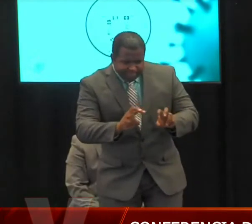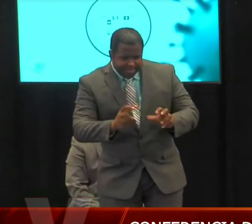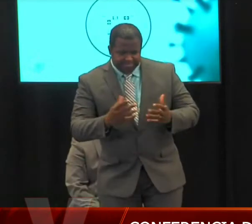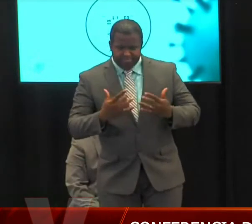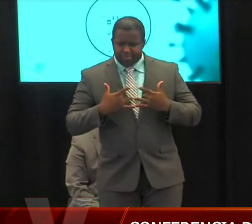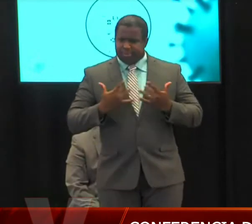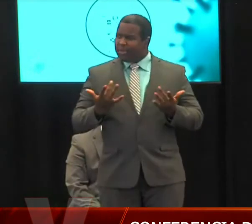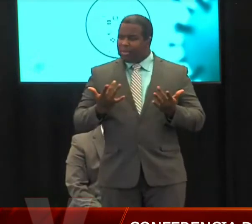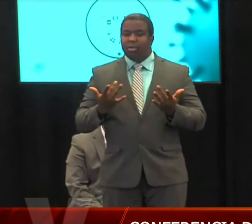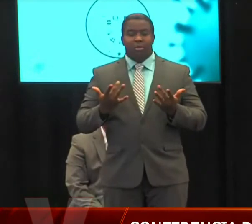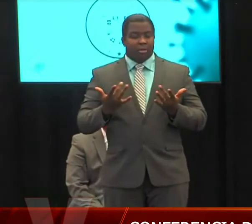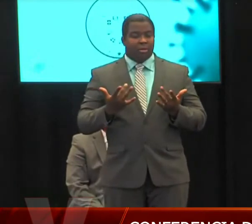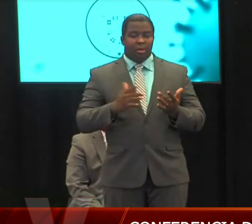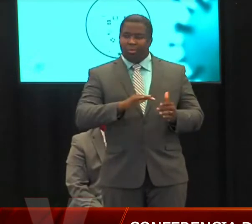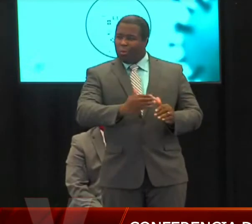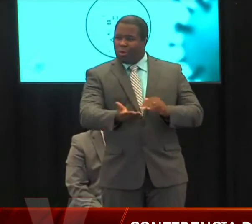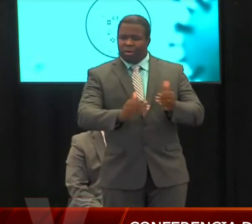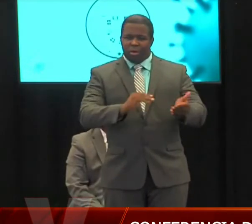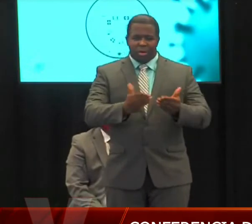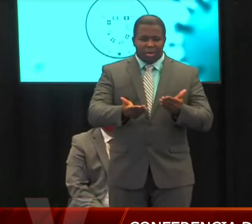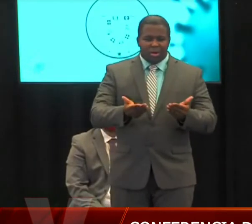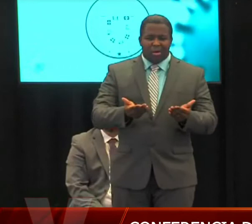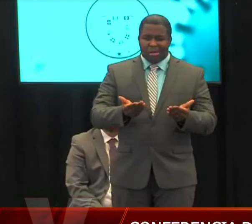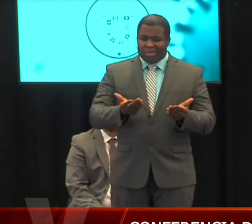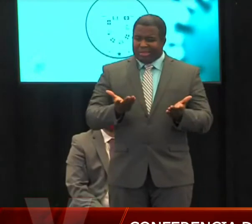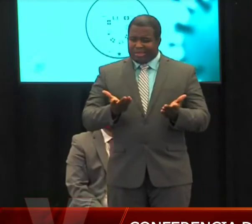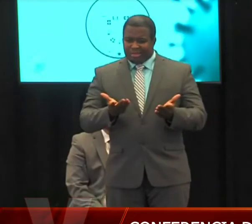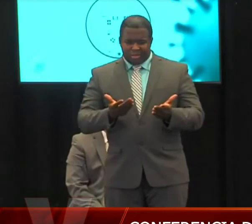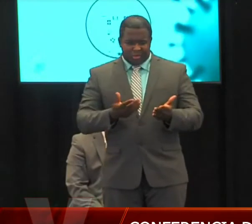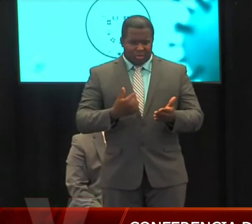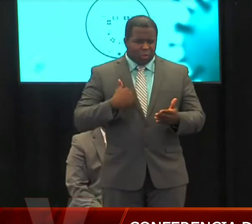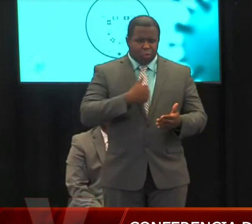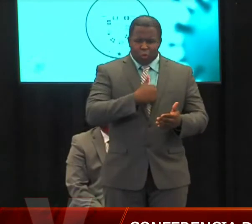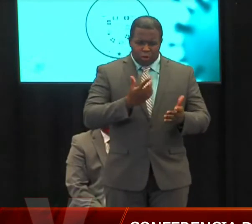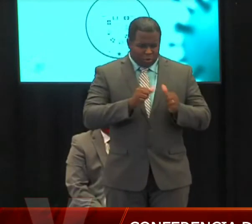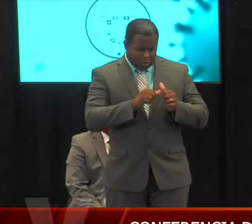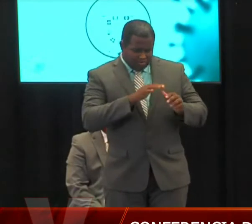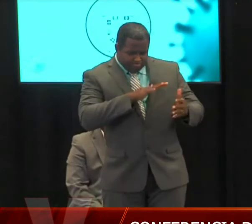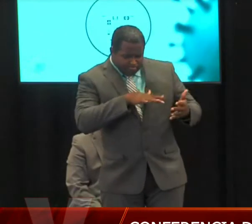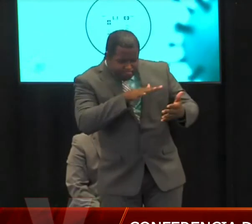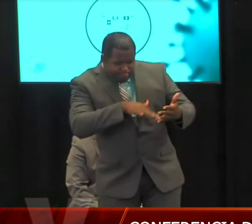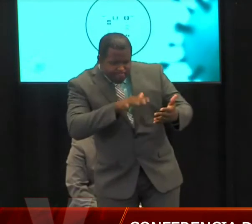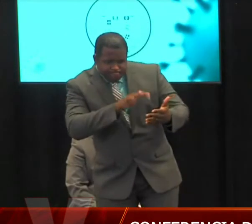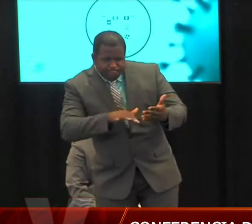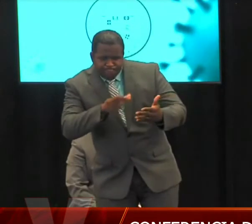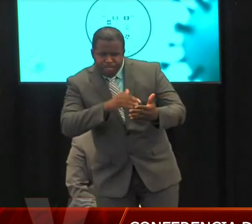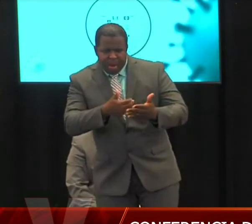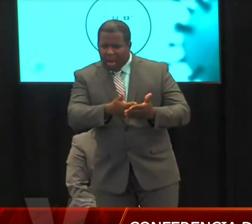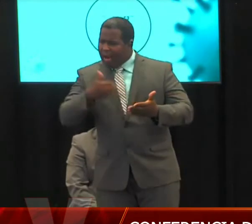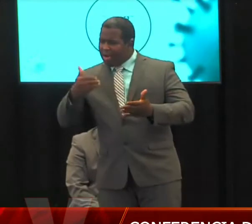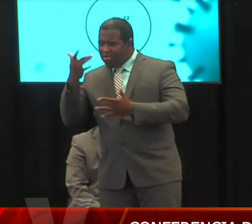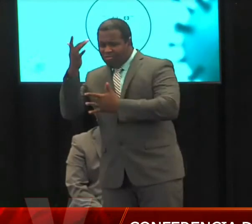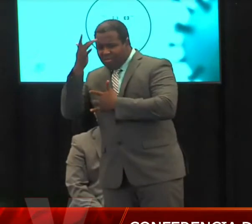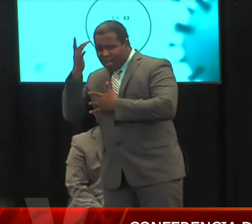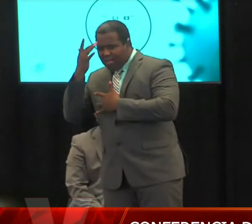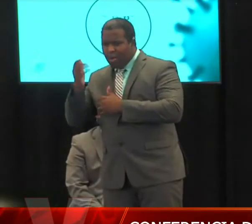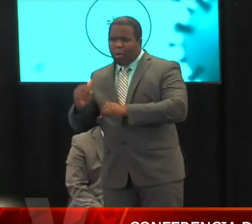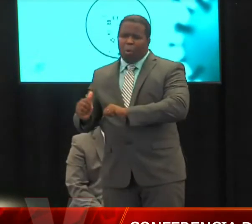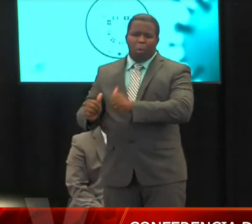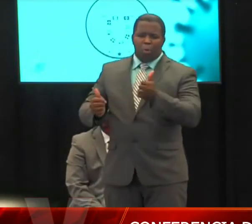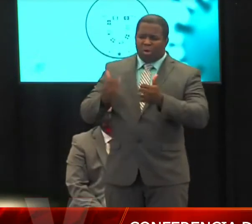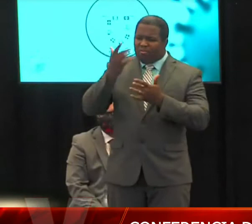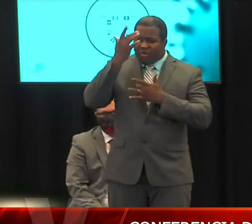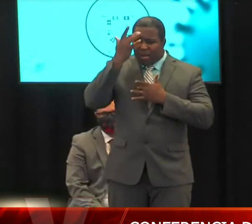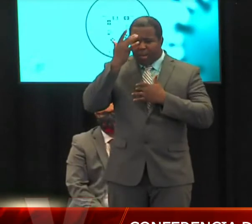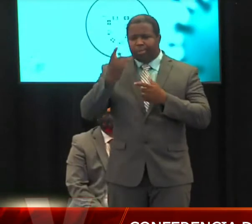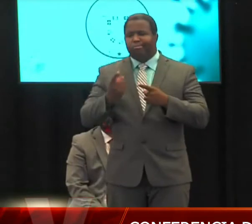tienen como olvidar, ¿verdad? Y hemos hablado también, ayer que hablamos de la vacunación de influenza, que el 20% de las personas